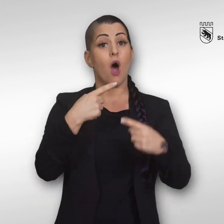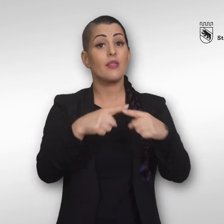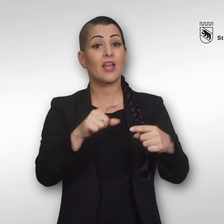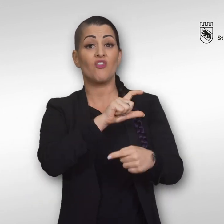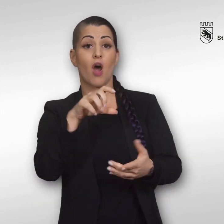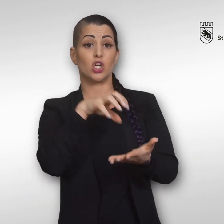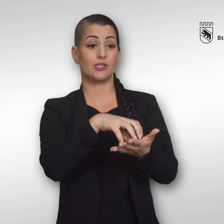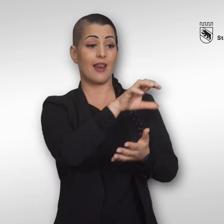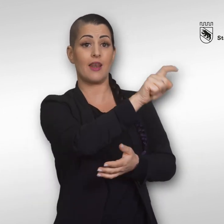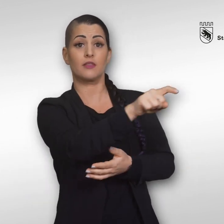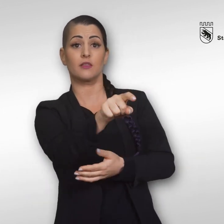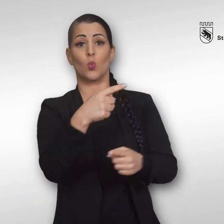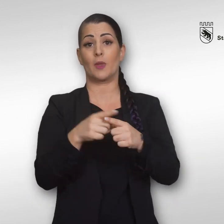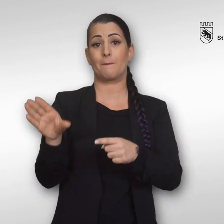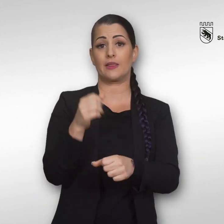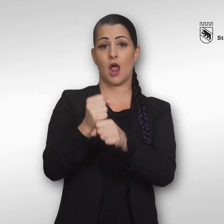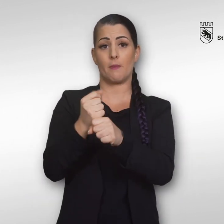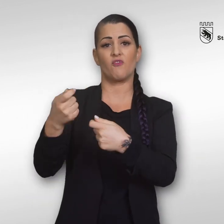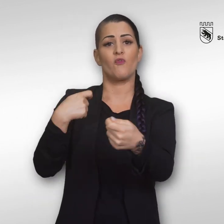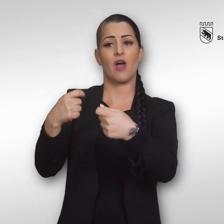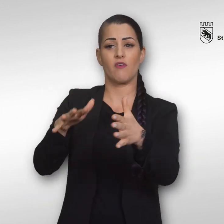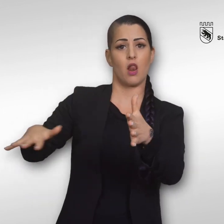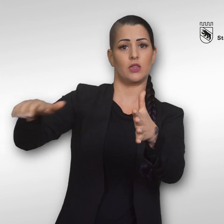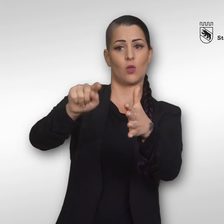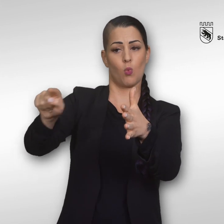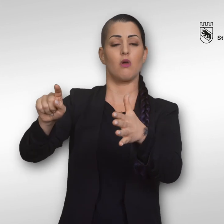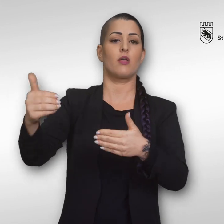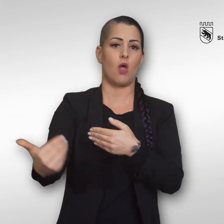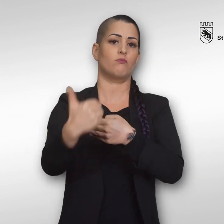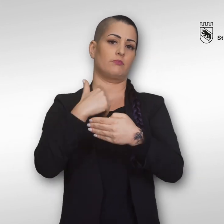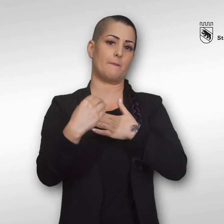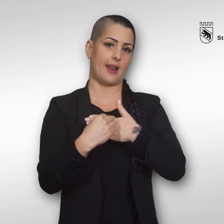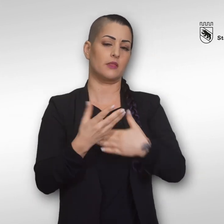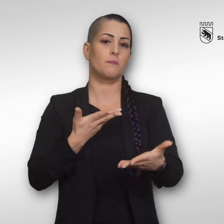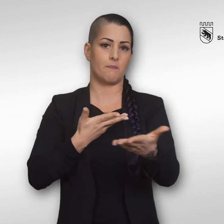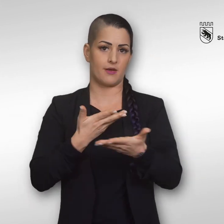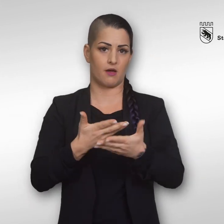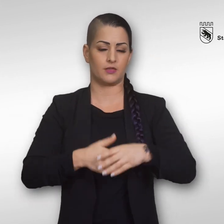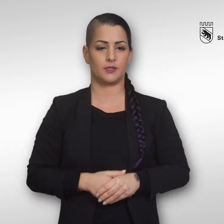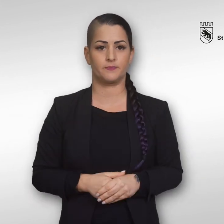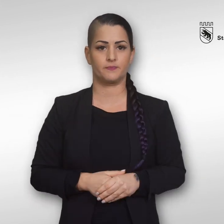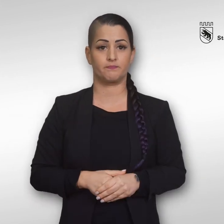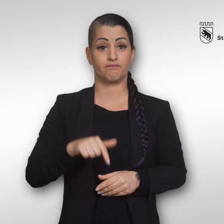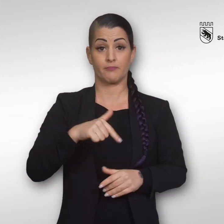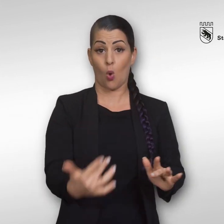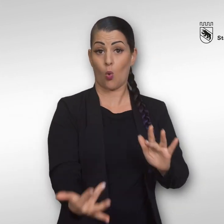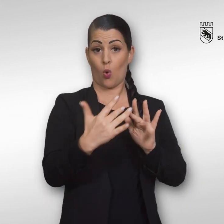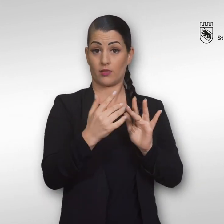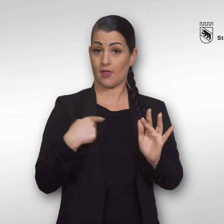Auch andere Fachstellen oder Mitarbeitende der Verwaltung können sich bei uns melden und sich beraten lassen. Der Kontakt mit uns ist